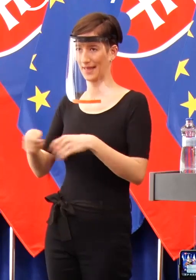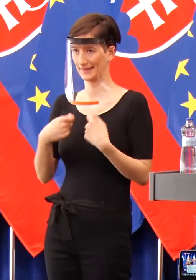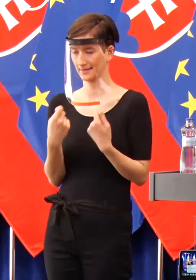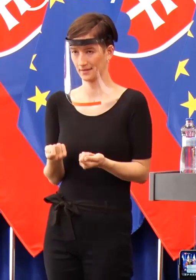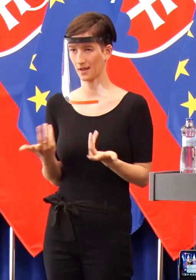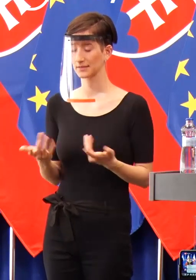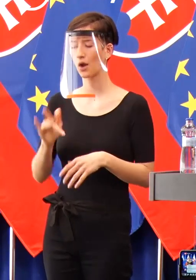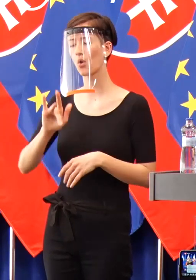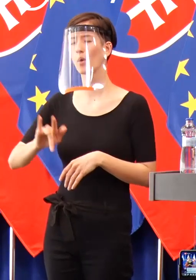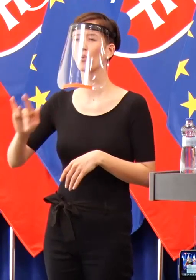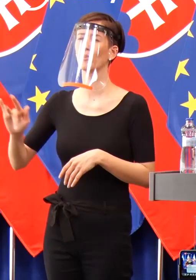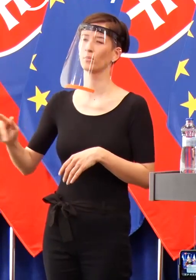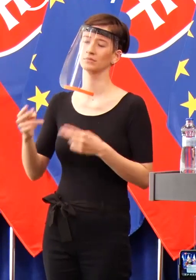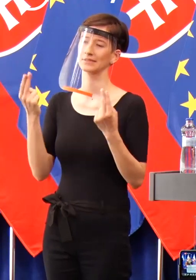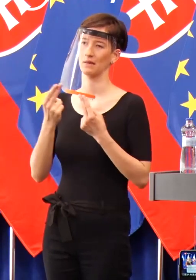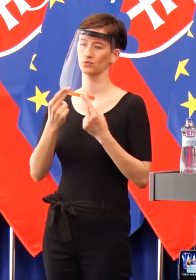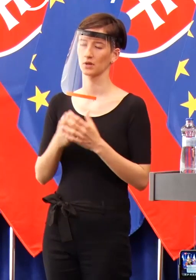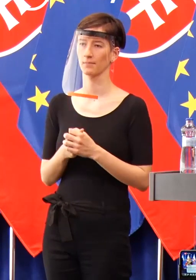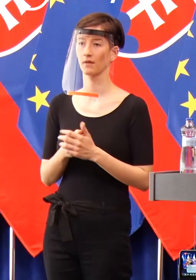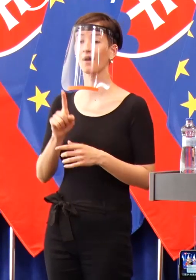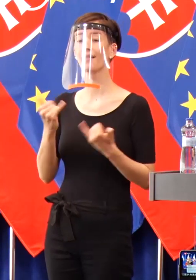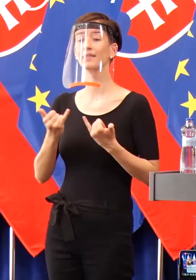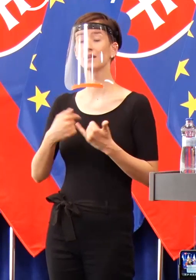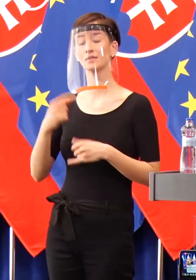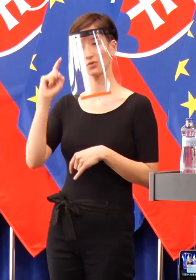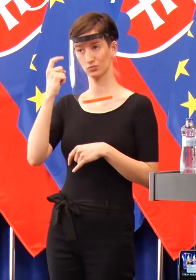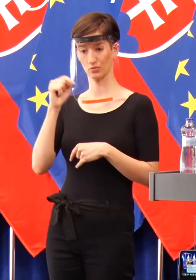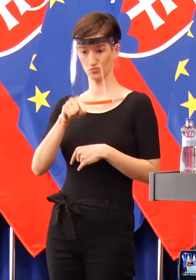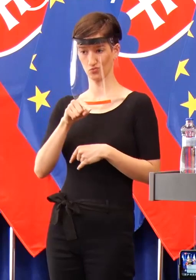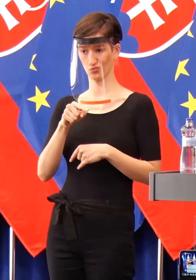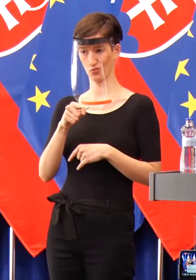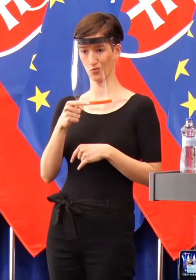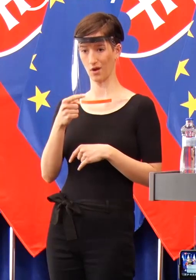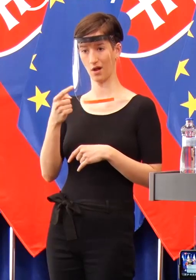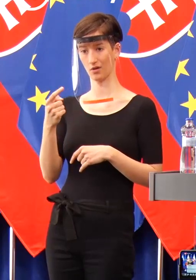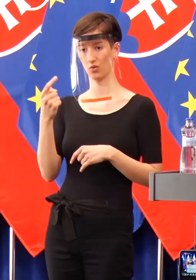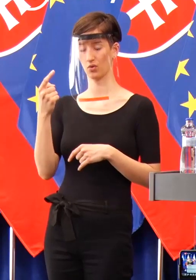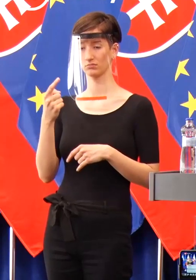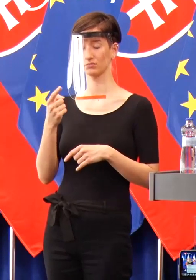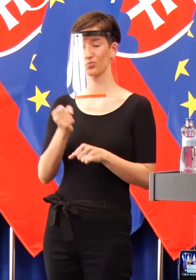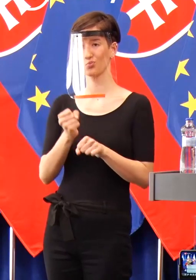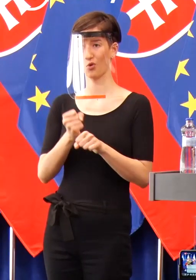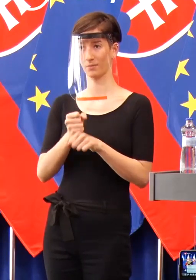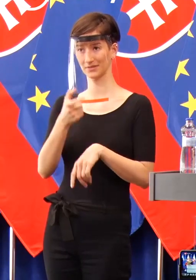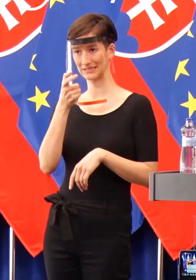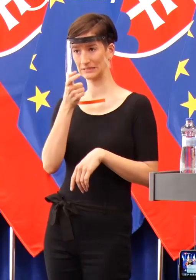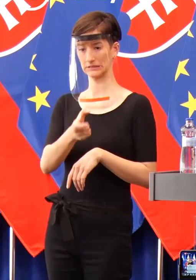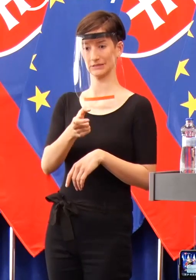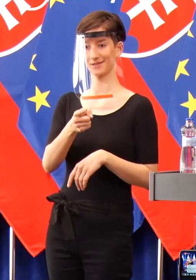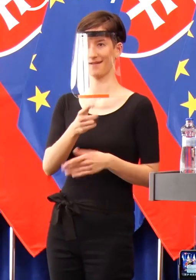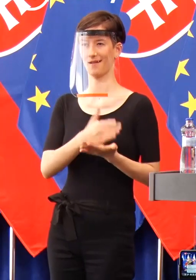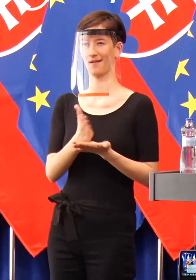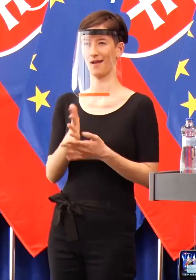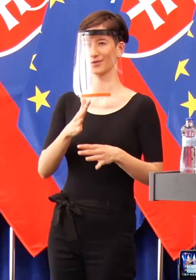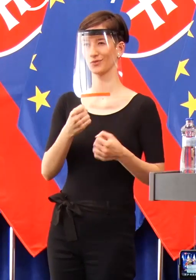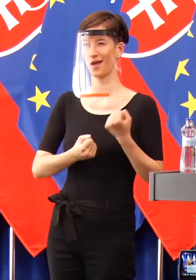Bohužiaľ niekto, ja už si kladiem samotázku, či to bola umyselná sabotáž alebo neschopnosť, urobil to tak, ako to urobil a zbytočne to zaštuplovalo